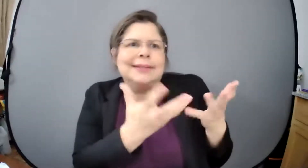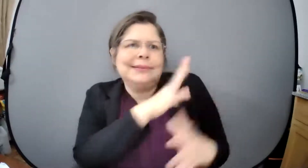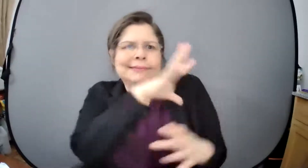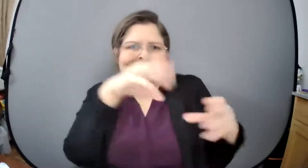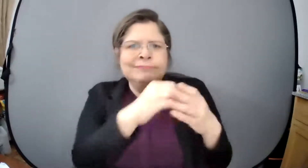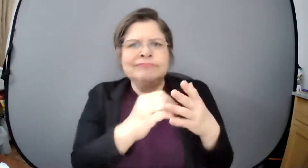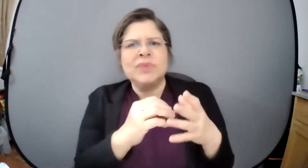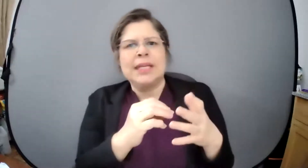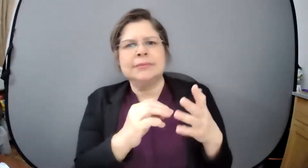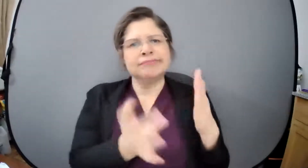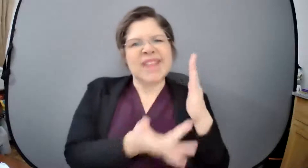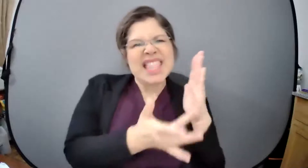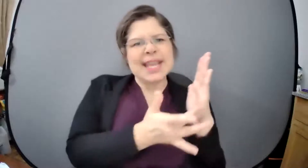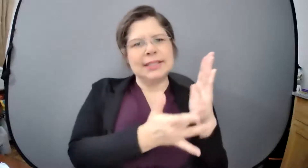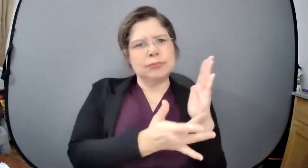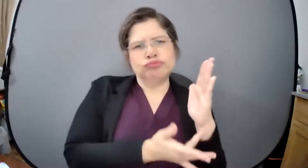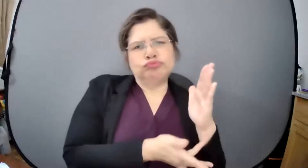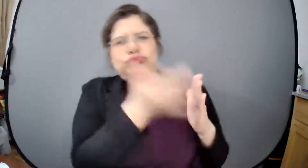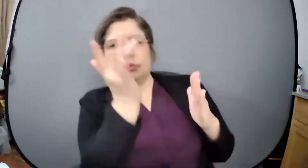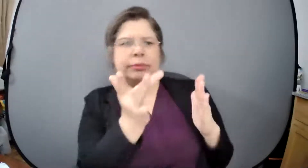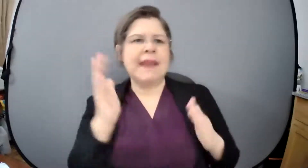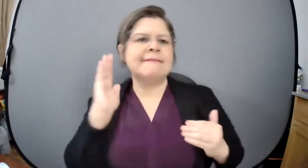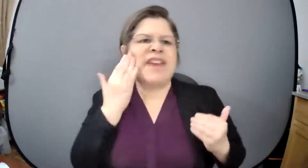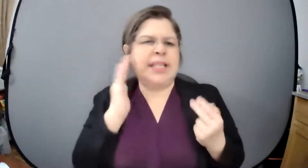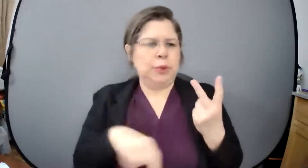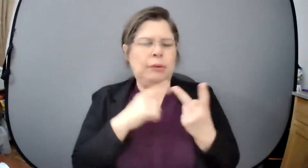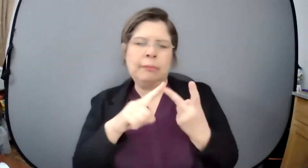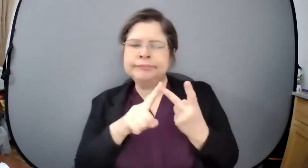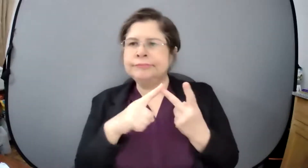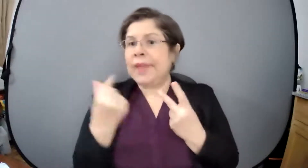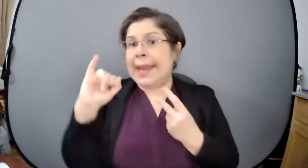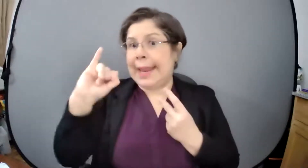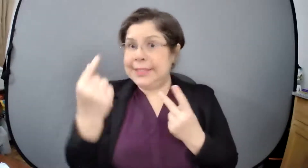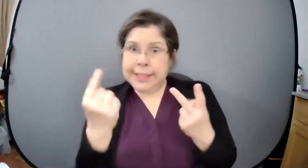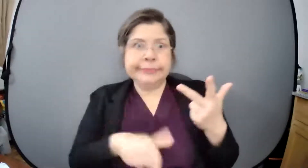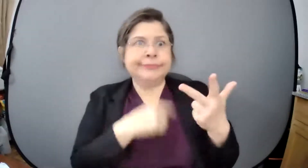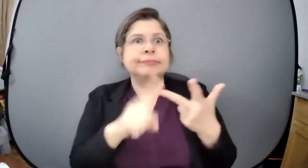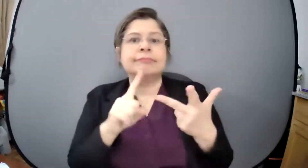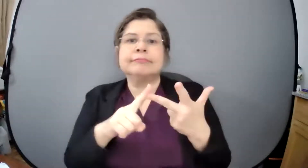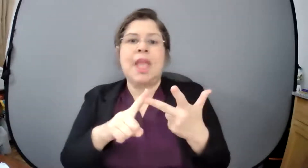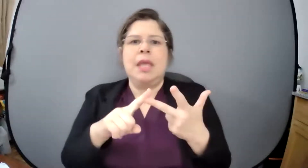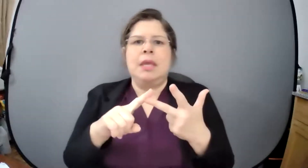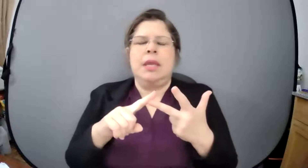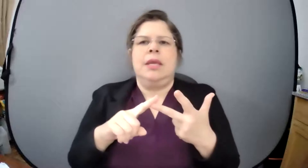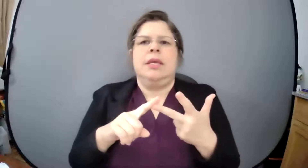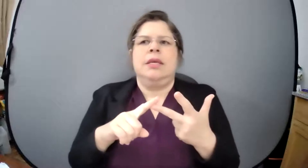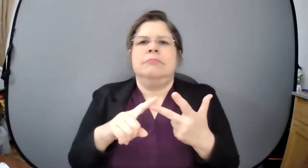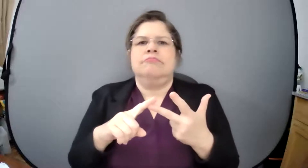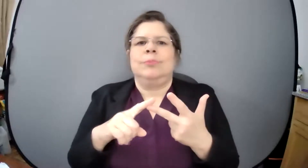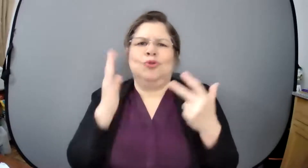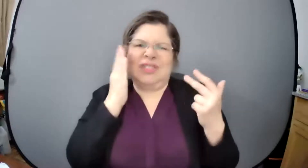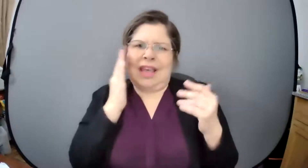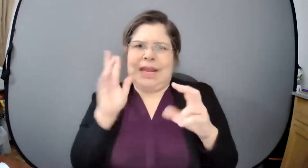los audios que se pueden pasar por tumbacocos que se están utilizando para anuncios de servicio